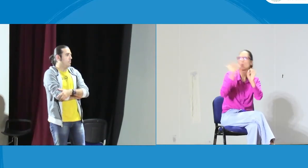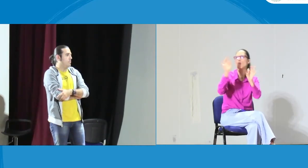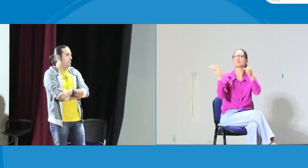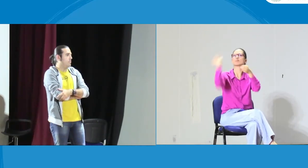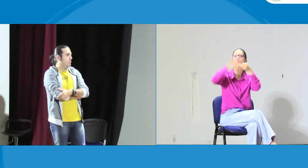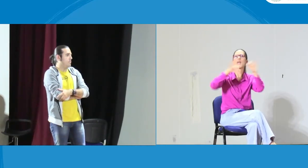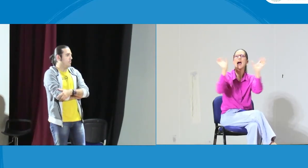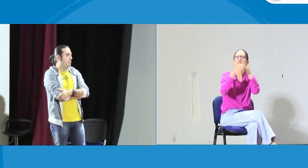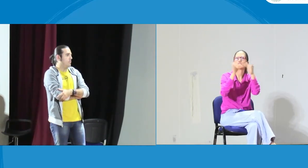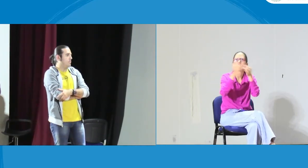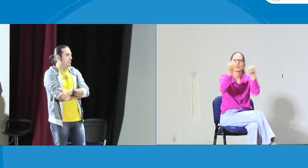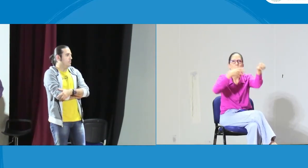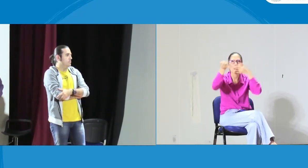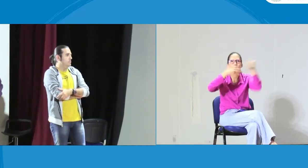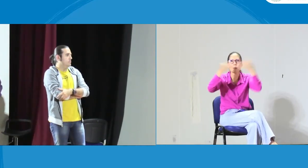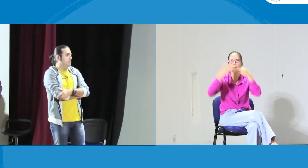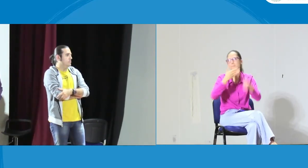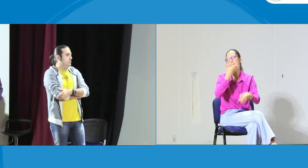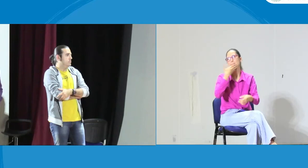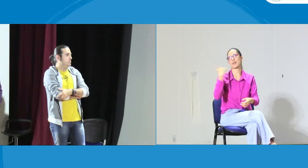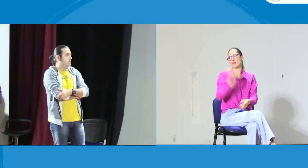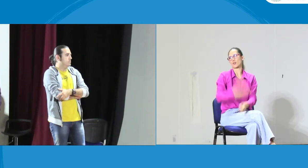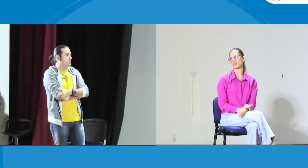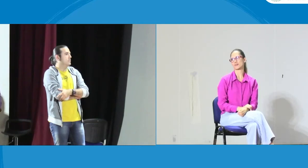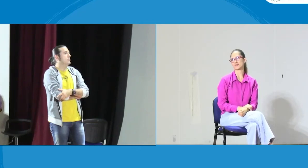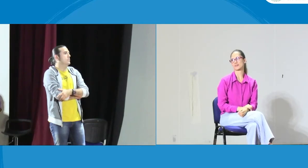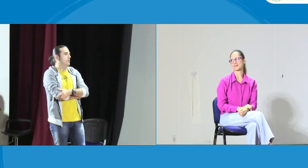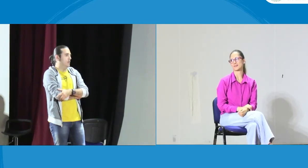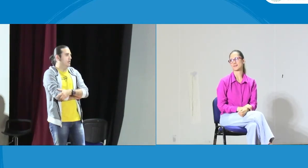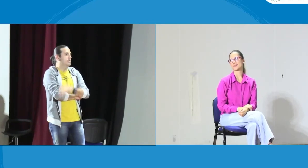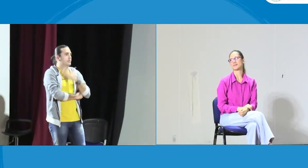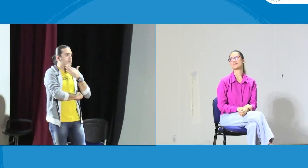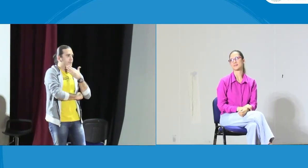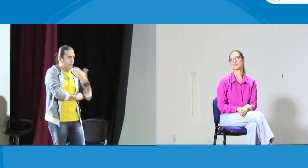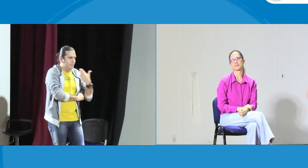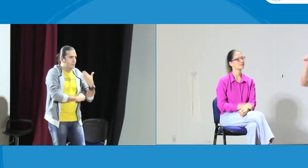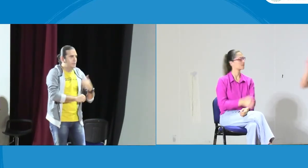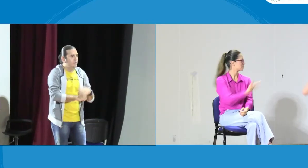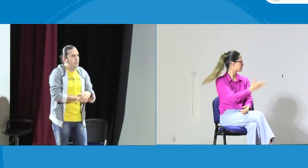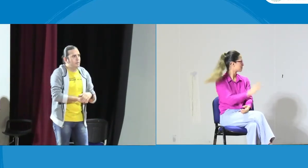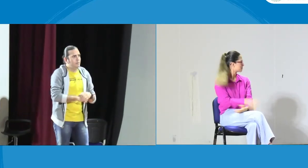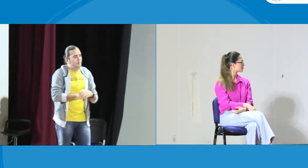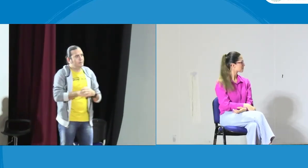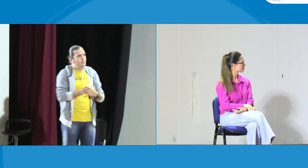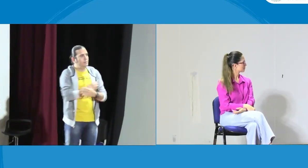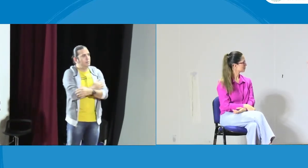en alguna región, hay que hacer un bagaje, una contextualización, nutrirnos del uso de la lengua en este lugar.